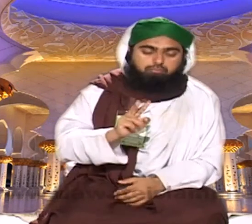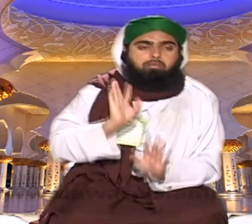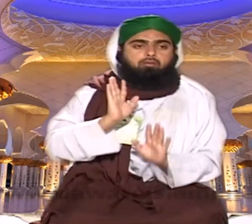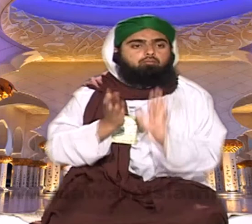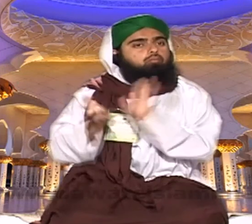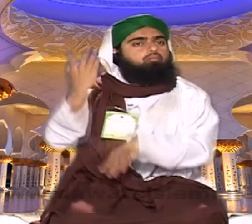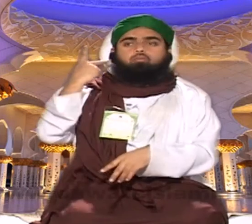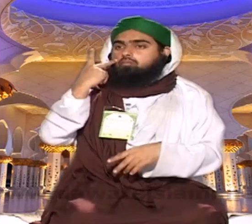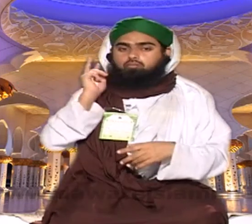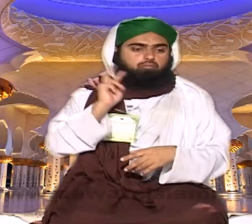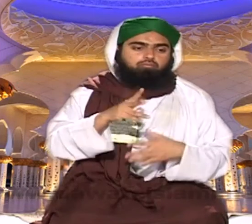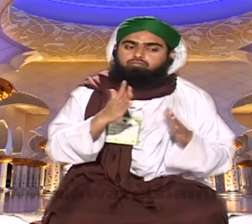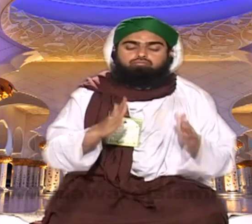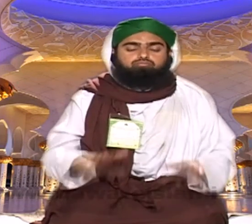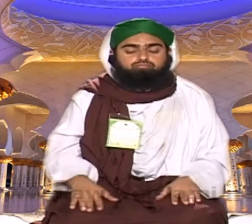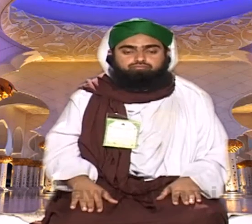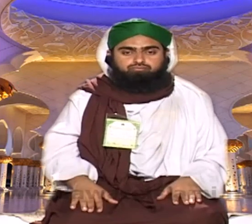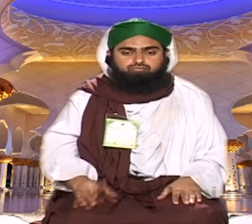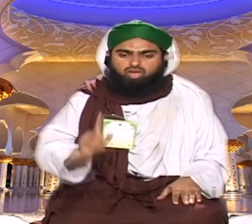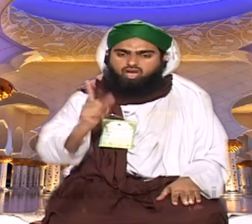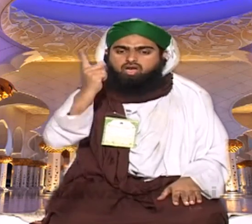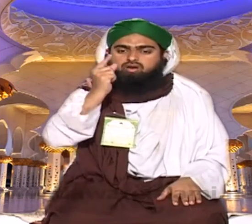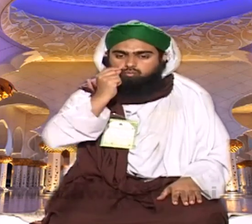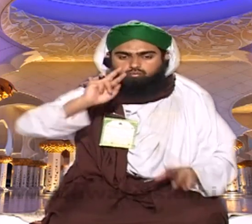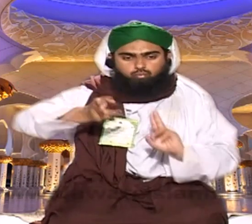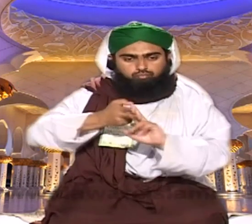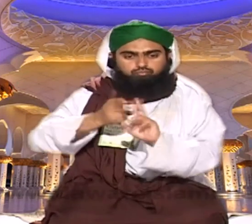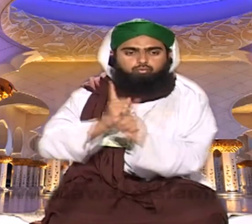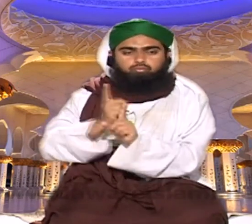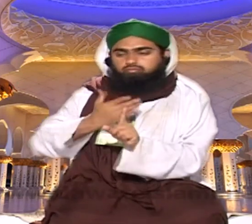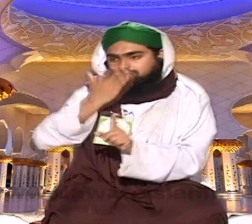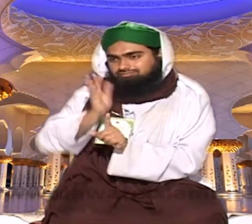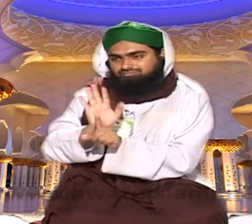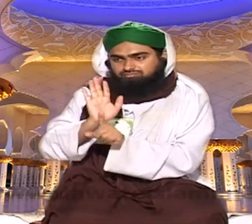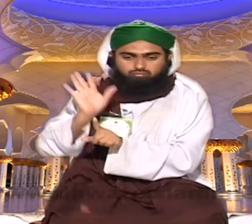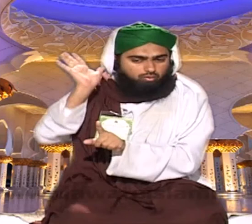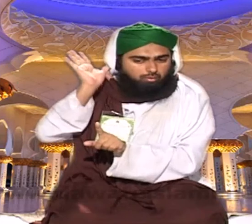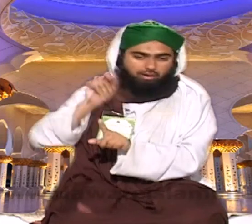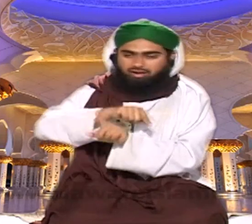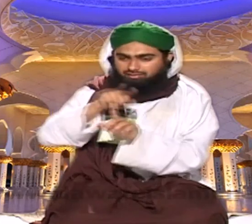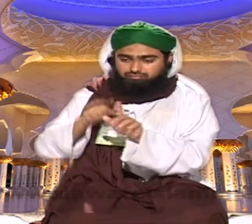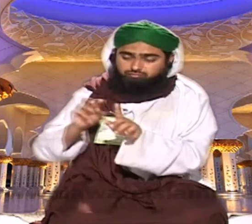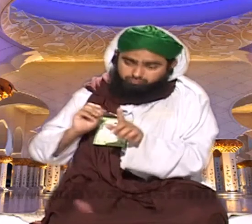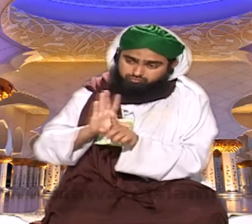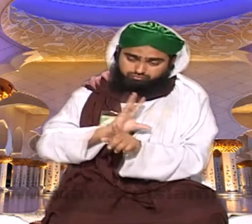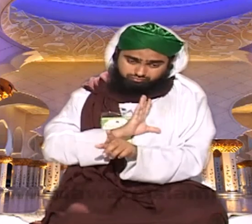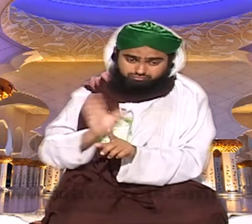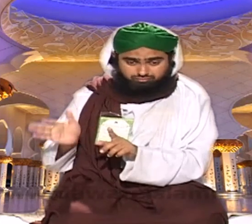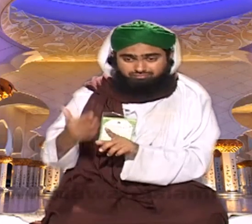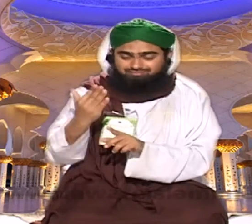کلری میں ایک بندہ رہتا تھا اس کو مطلب میں نماز کے لیے سمجھا رہا تھا وہ یہی کہہ رہا تھا میری آنکھ نہیں کھتی تو میں نے اس کو دیکھیں ہنسیہ گھنی ہے